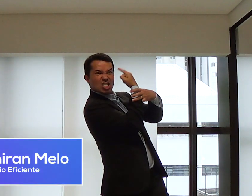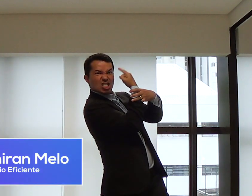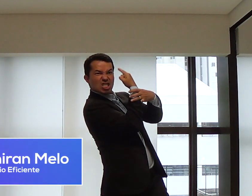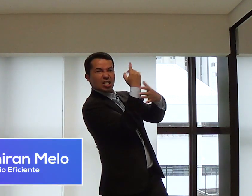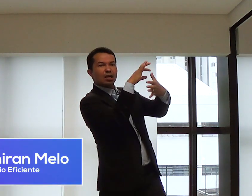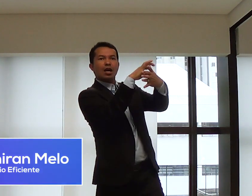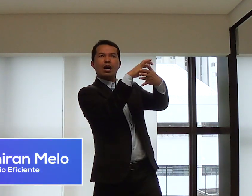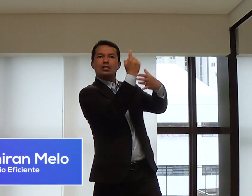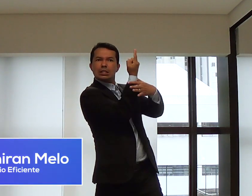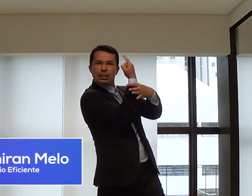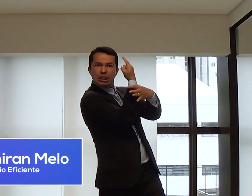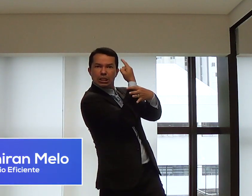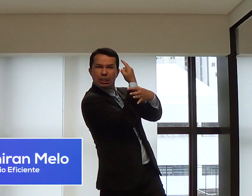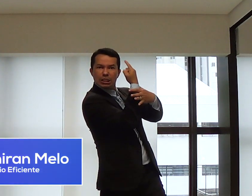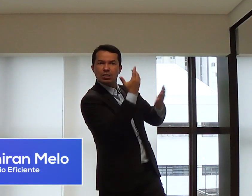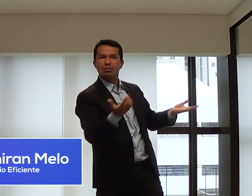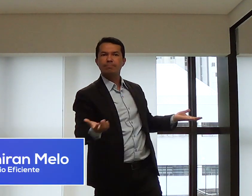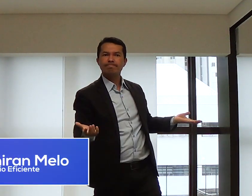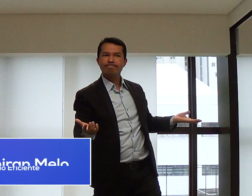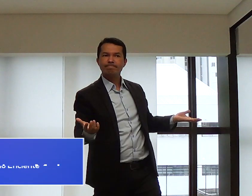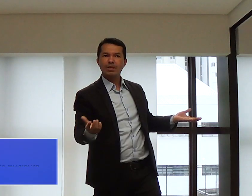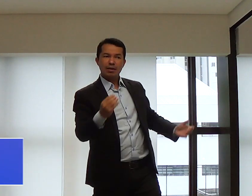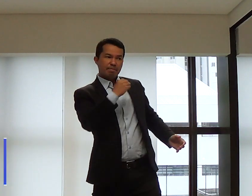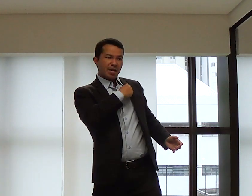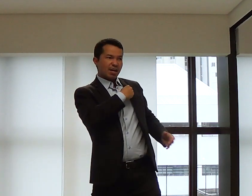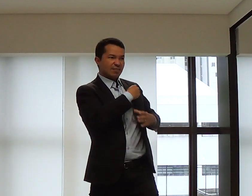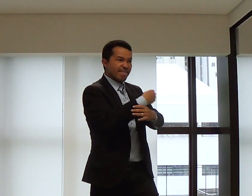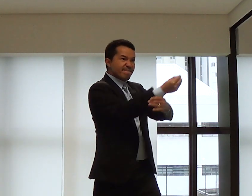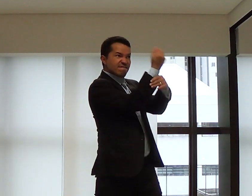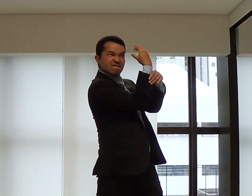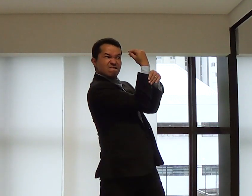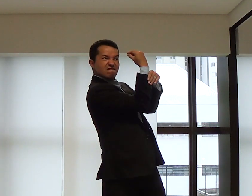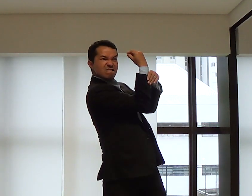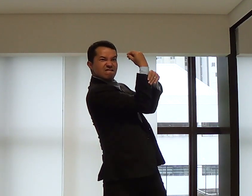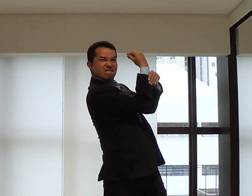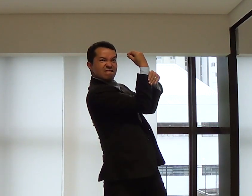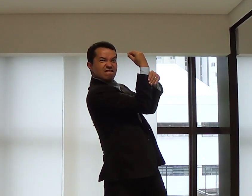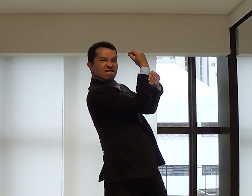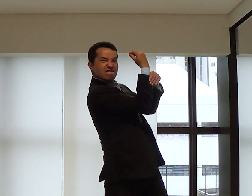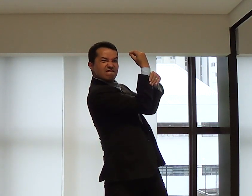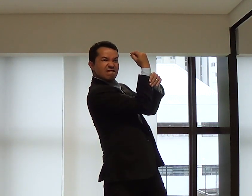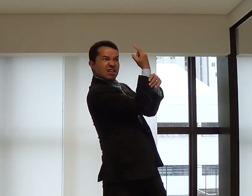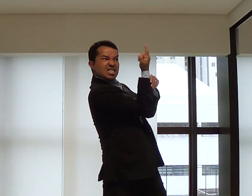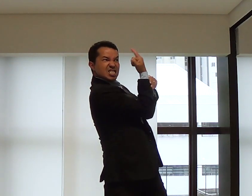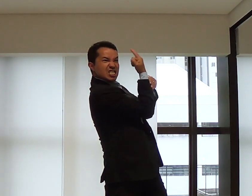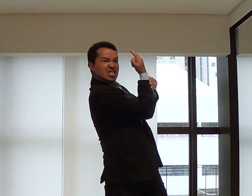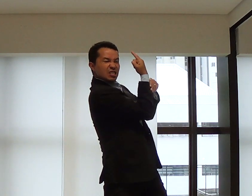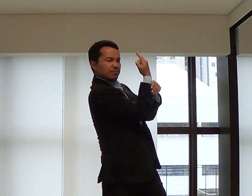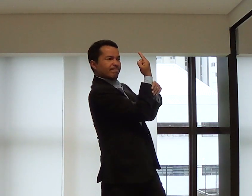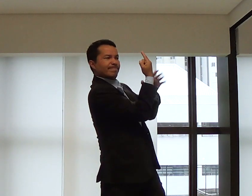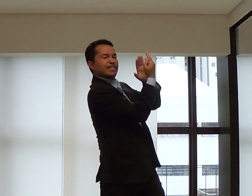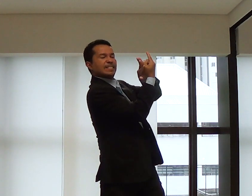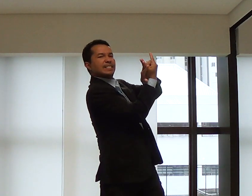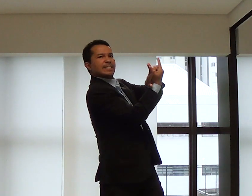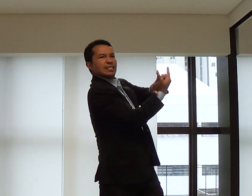controlar, mandar a gente. A nossa carne tenta mandar a gente. O pecado tenta nos manipular, nos dominar.